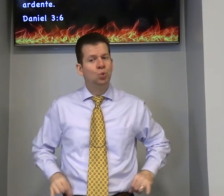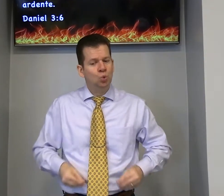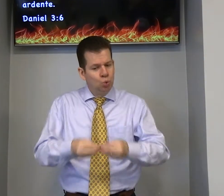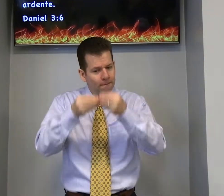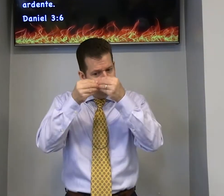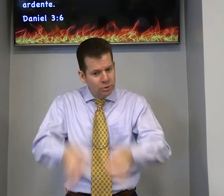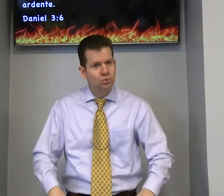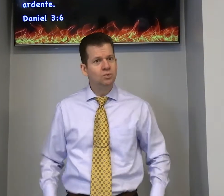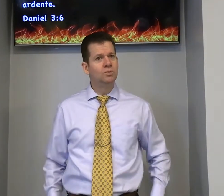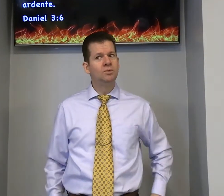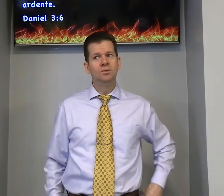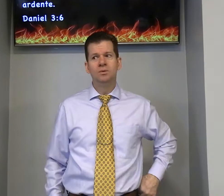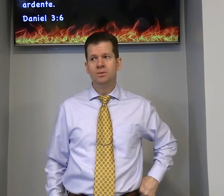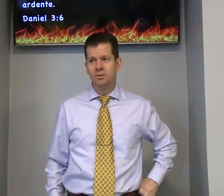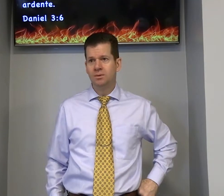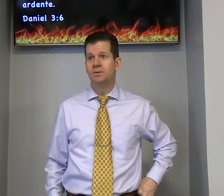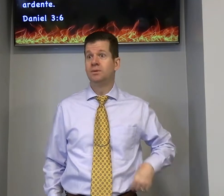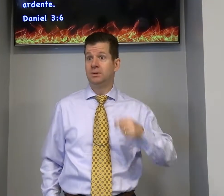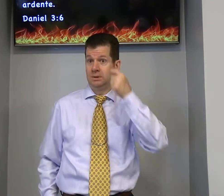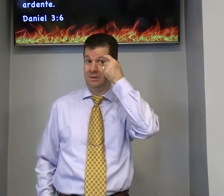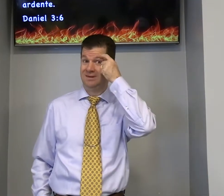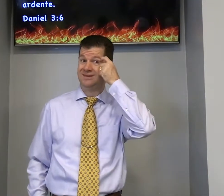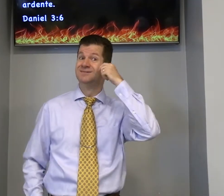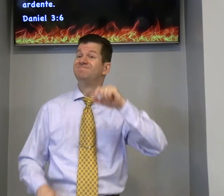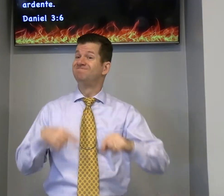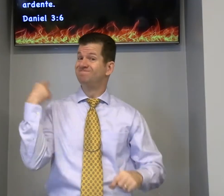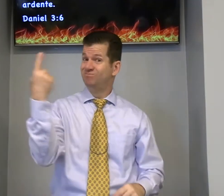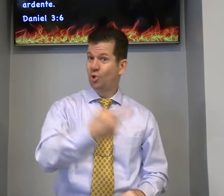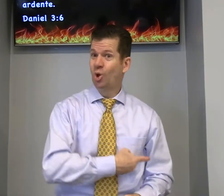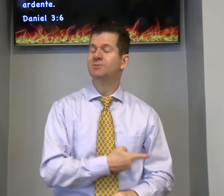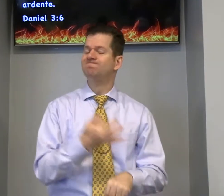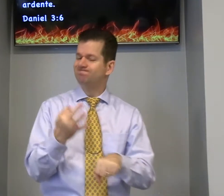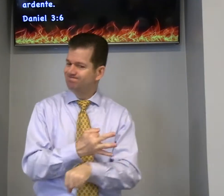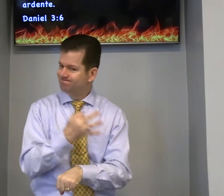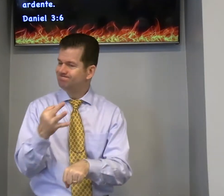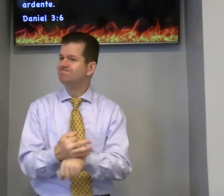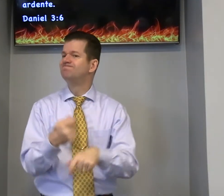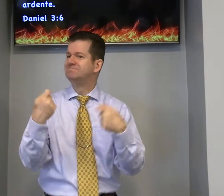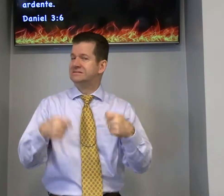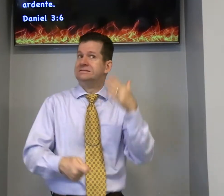sabia que ia sofrer o prejuízo da pressão